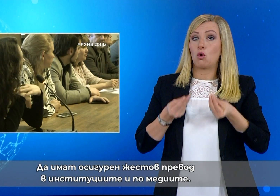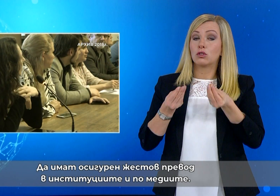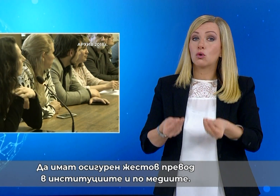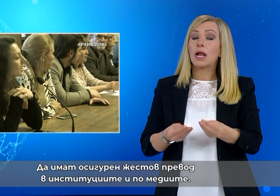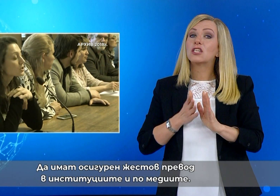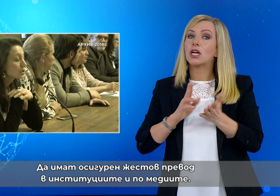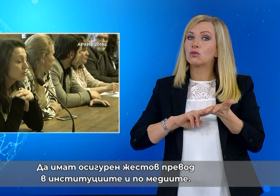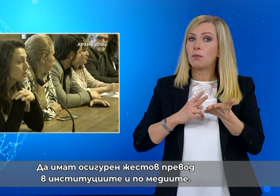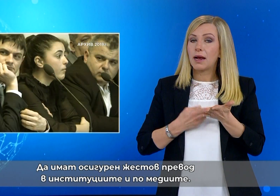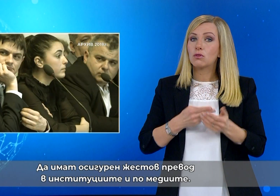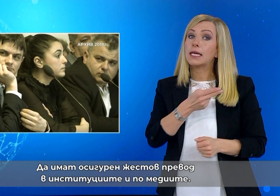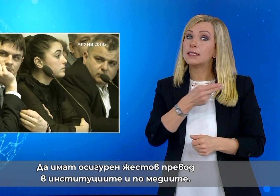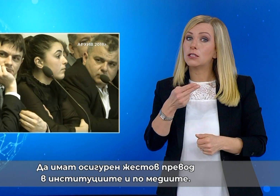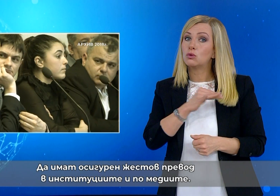институциите и по медиите.